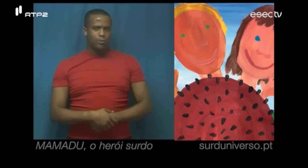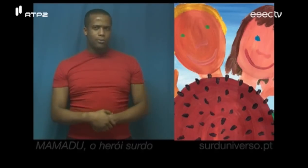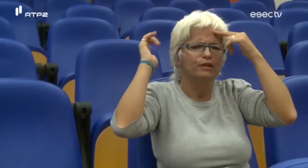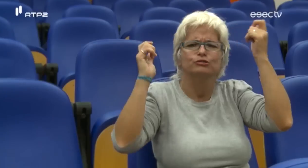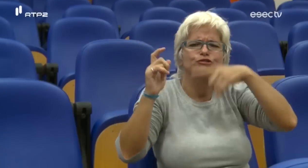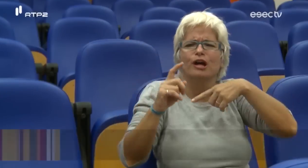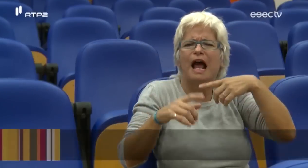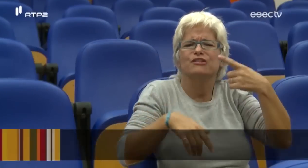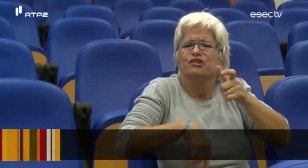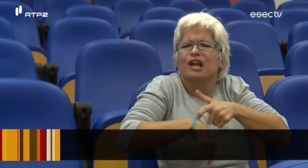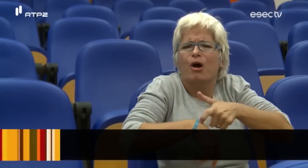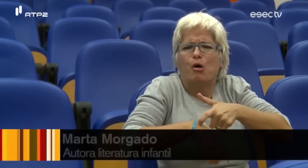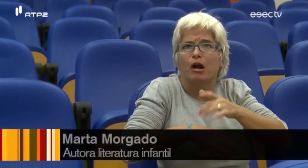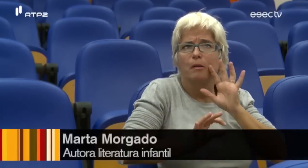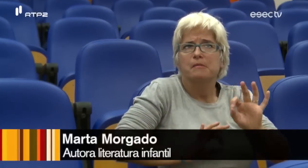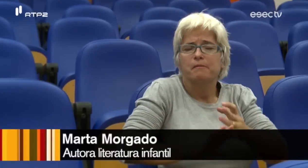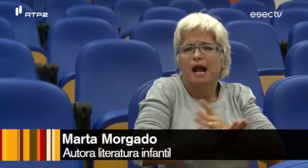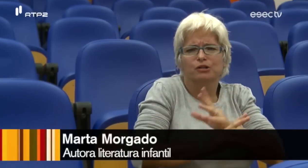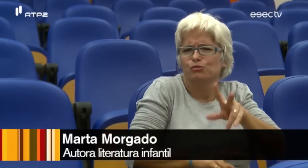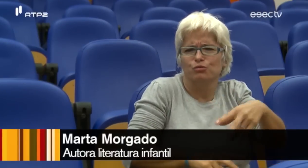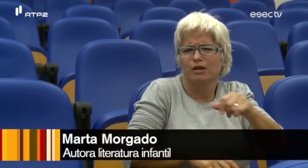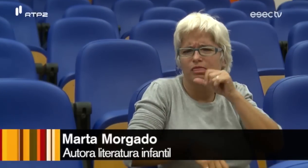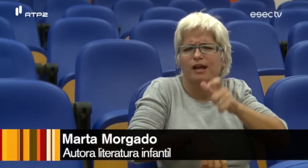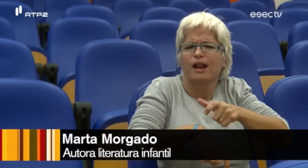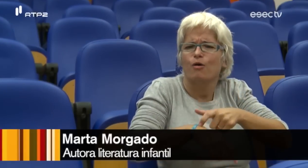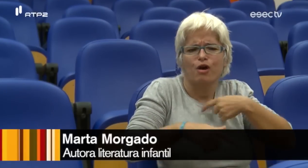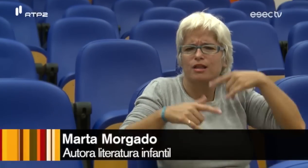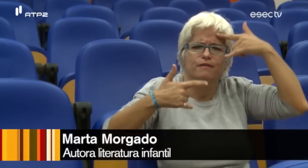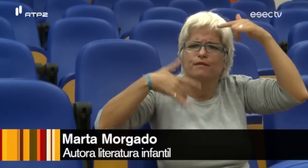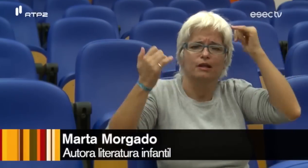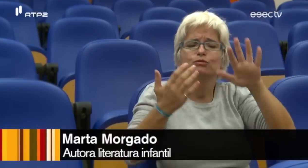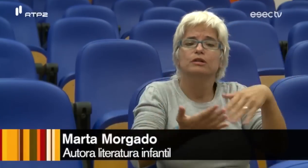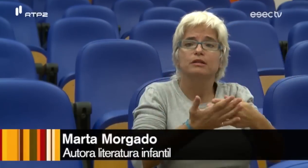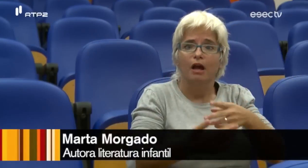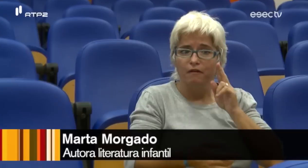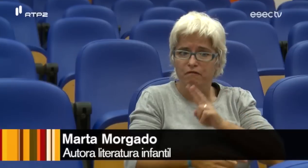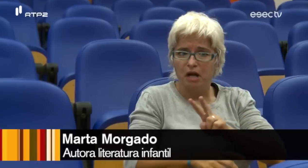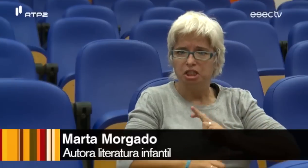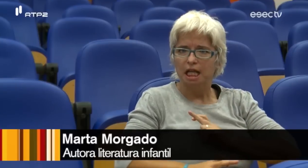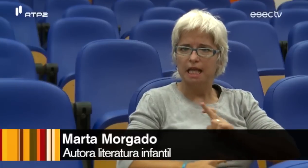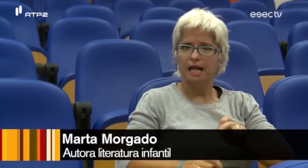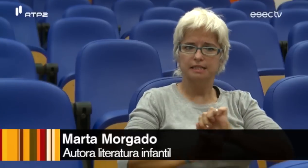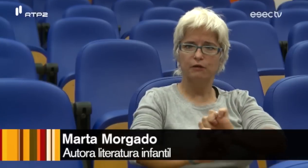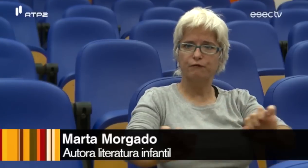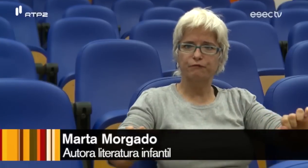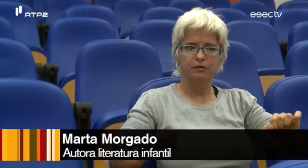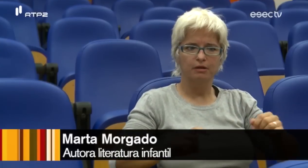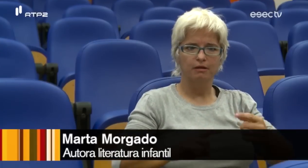Invento histórias. Às vezes nem penso nelas, invento. e quando vejo que as crianças